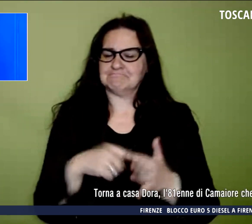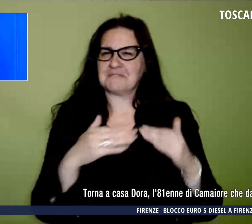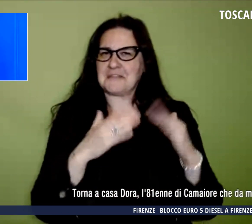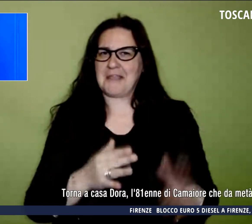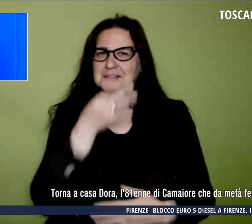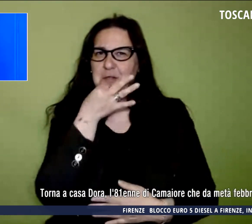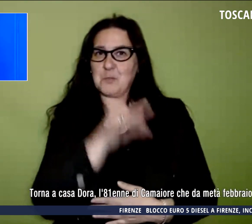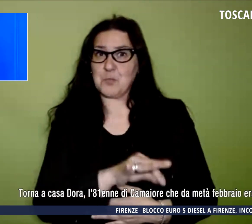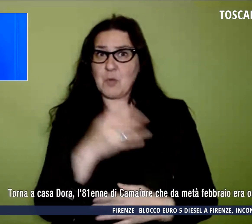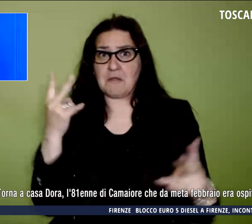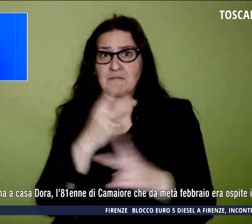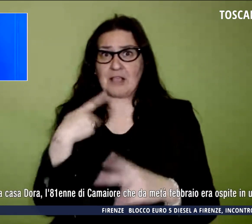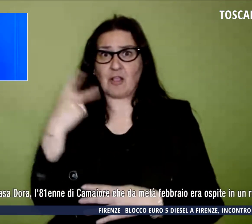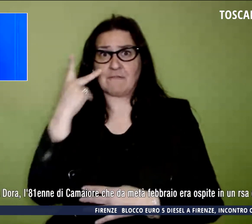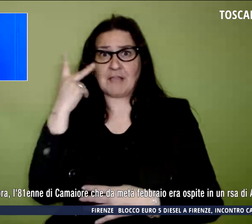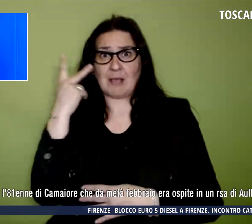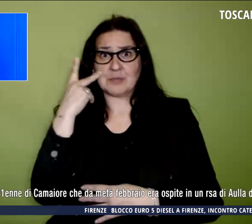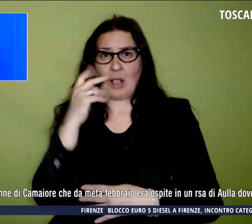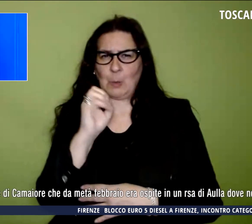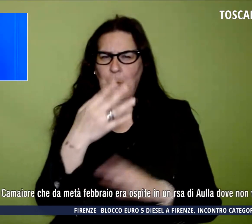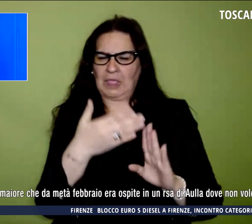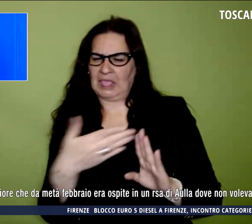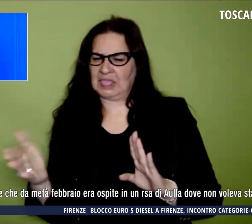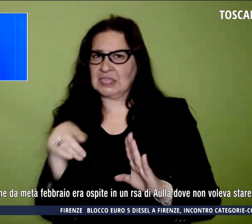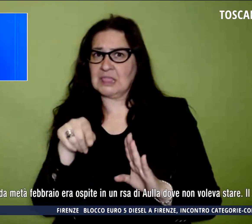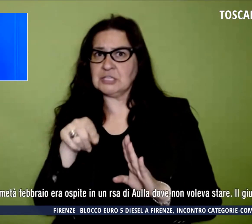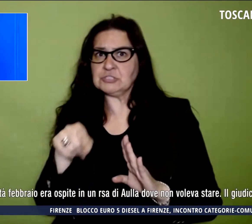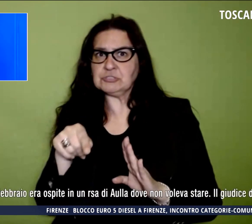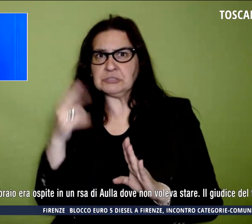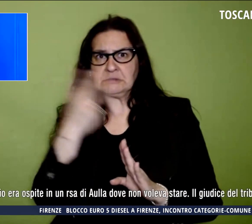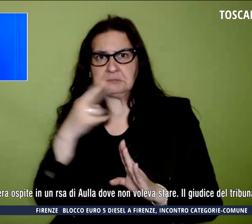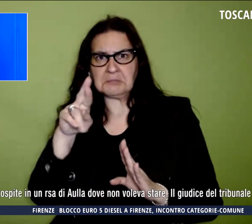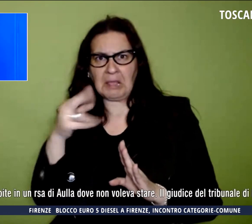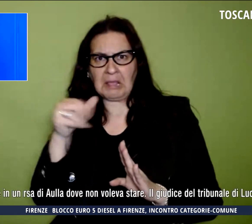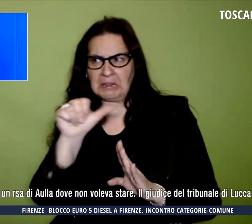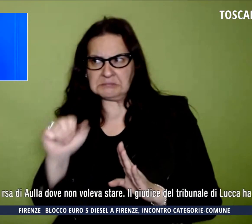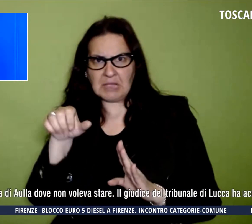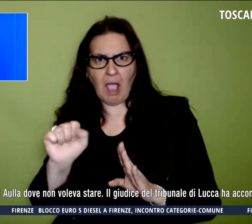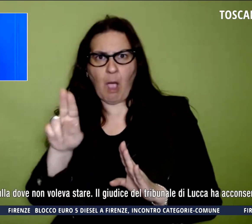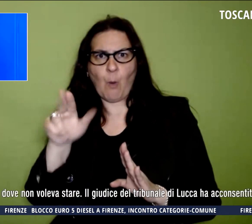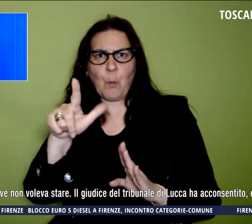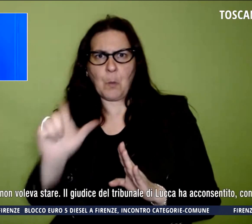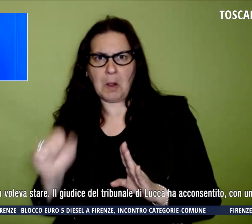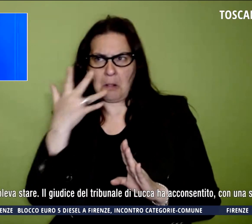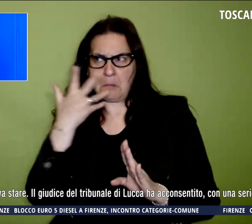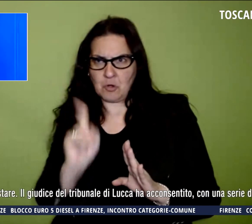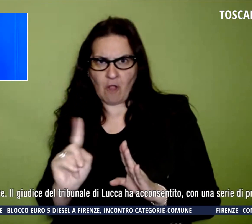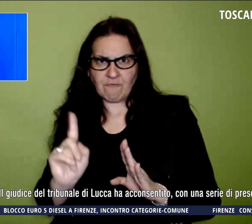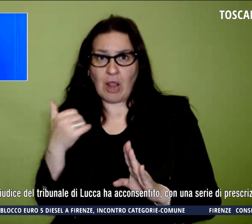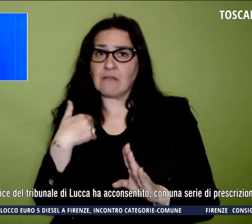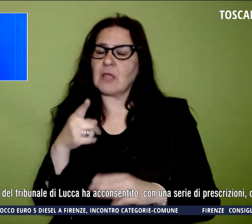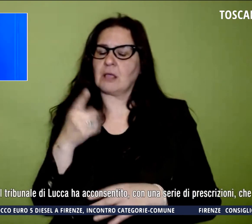ospite in una RSA di Aulla, dove non voleva stare. Il giudice del Tribunale di Lucca ha